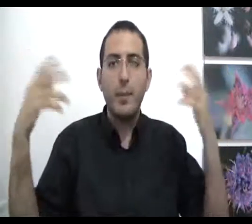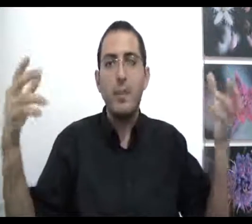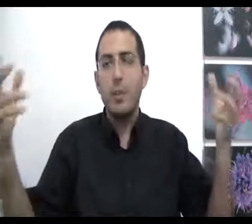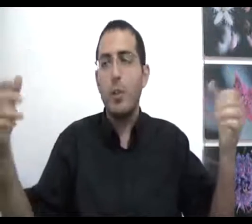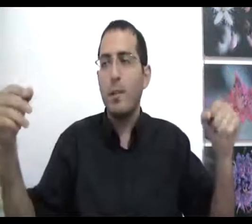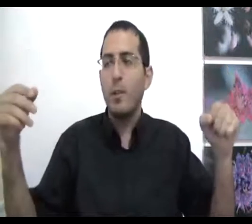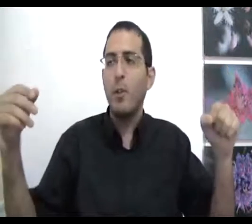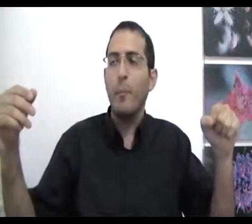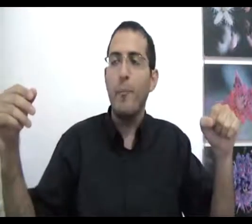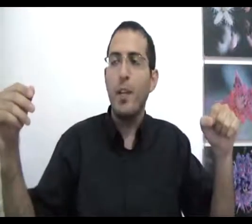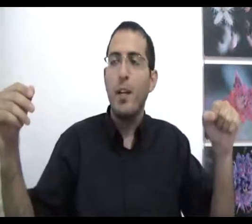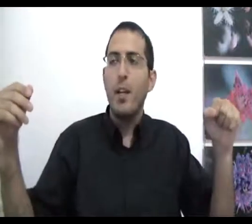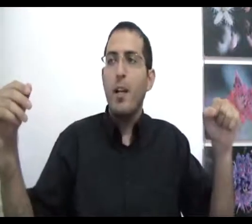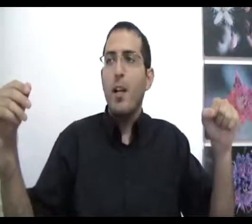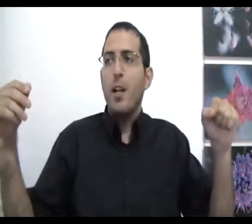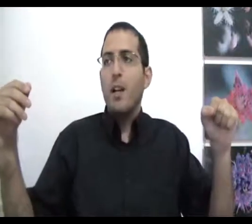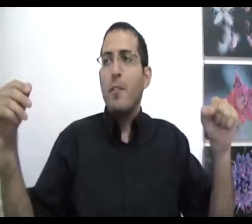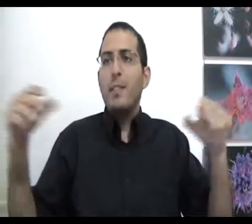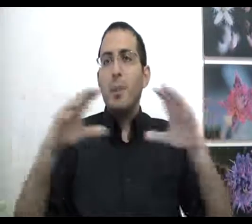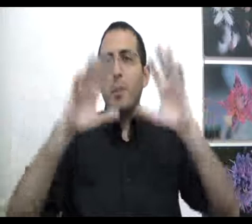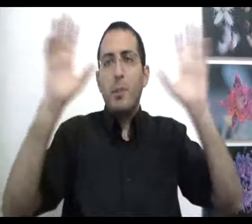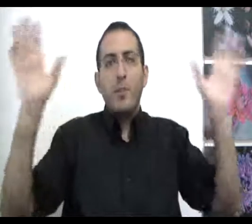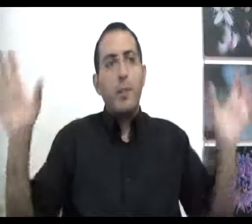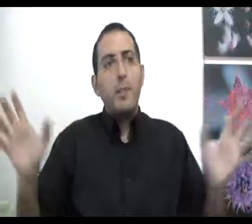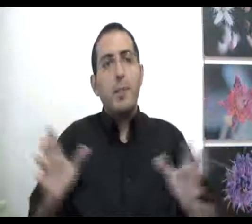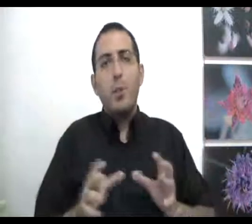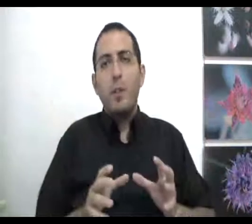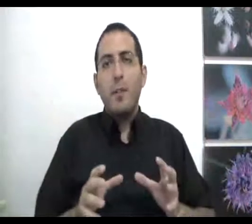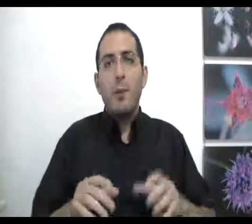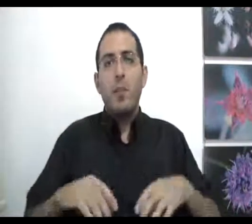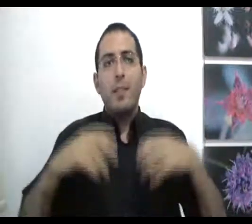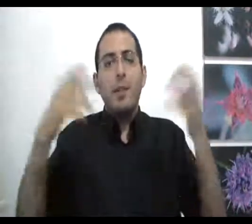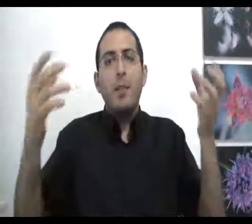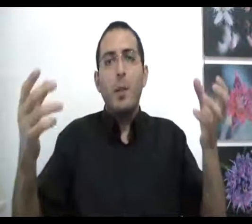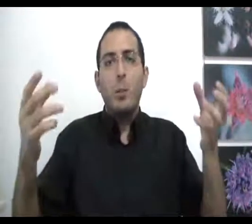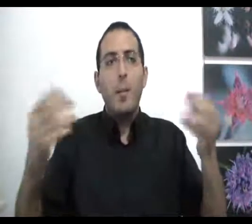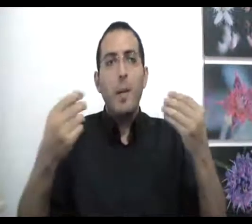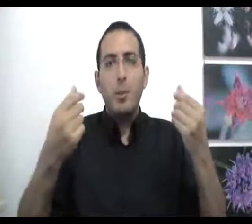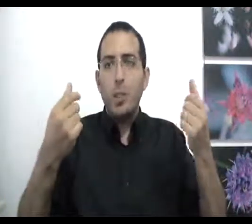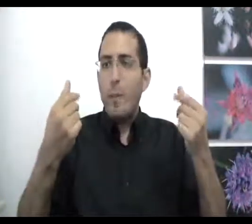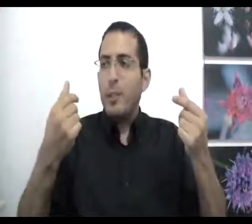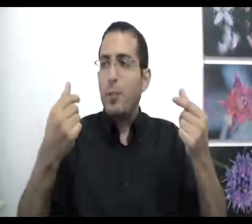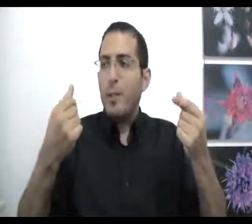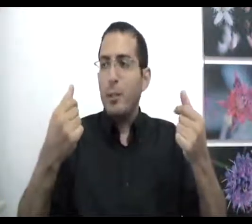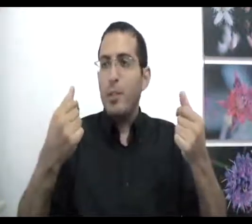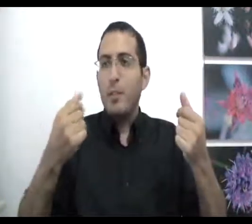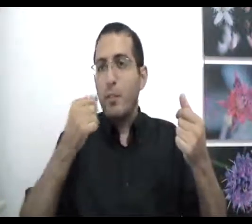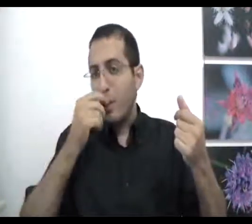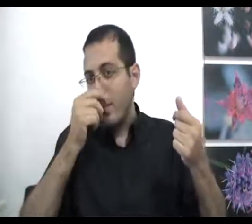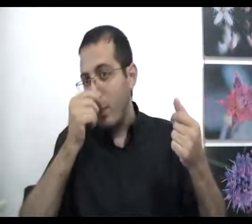נמצאים בתוך זמן במקום ובעצם זה אומר שבסוף הכל נמצא בתוך זמן במקום והזמן והמקום גם הם עשויים במשהו והמשהו הזה בסופו של דבר הוא